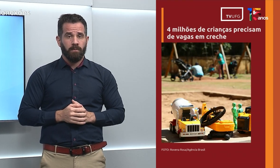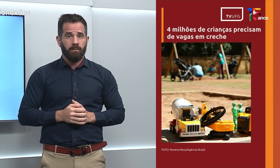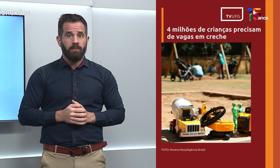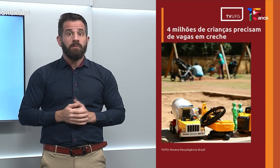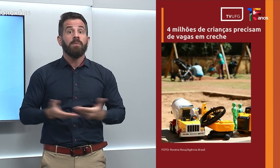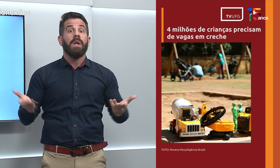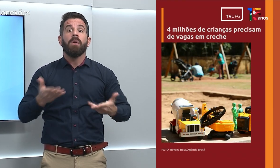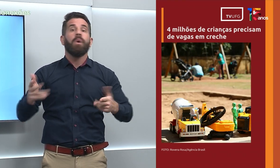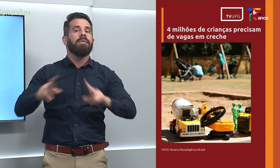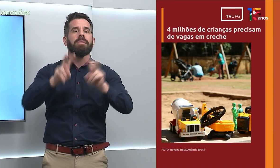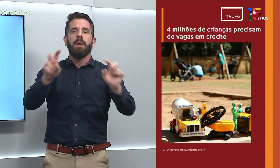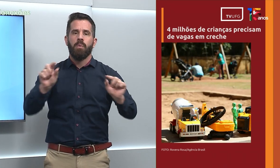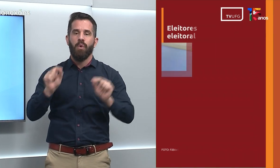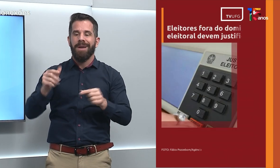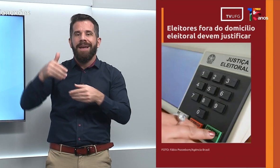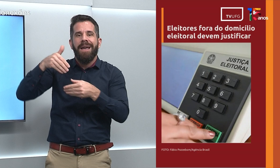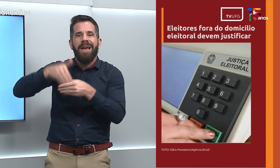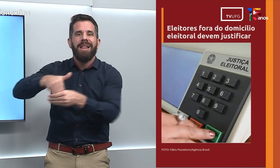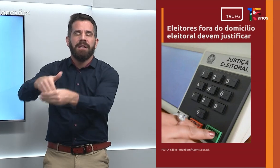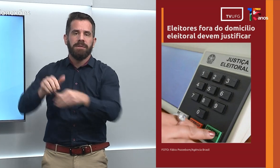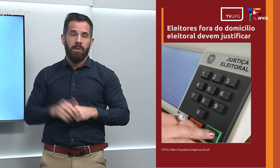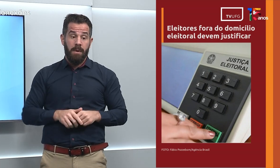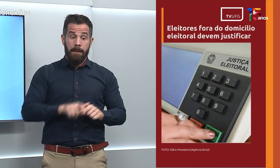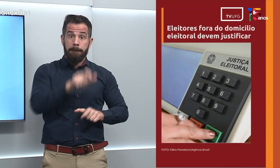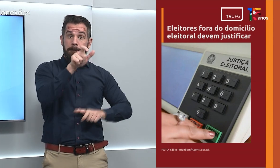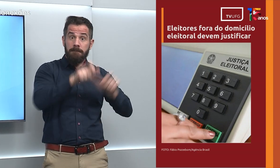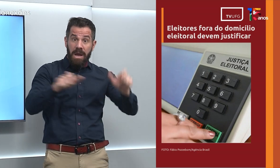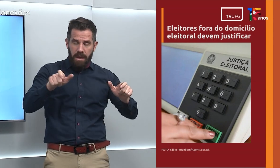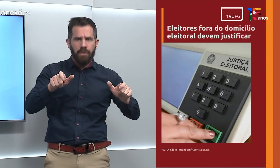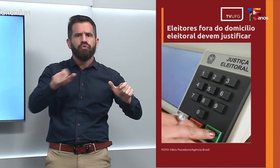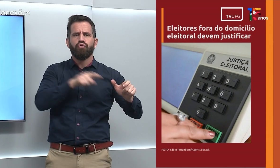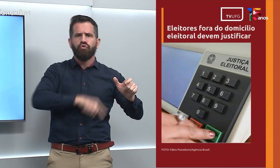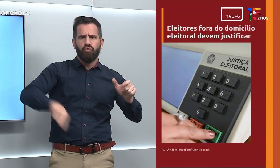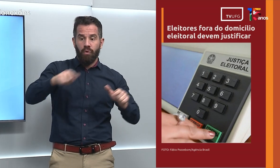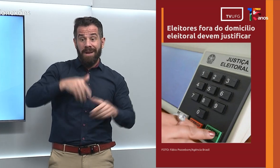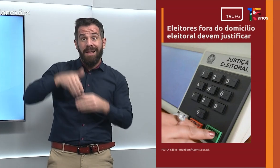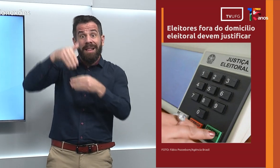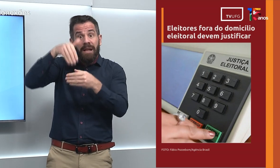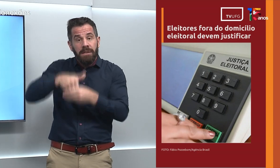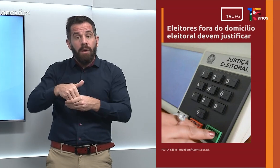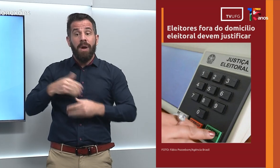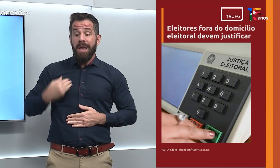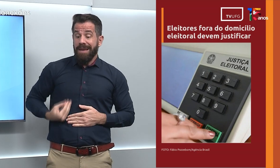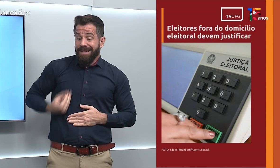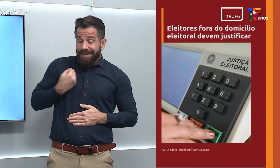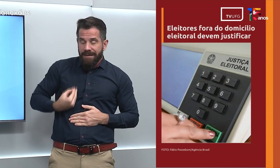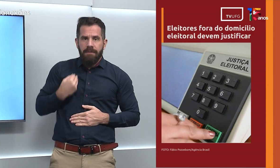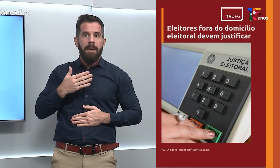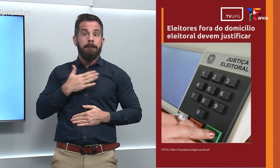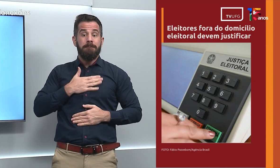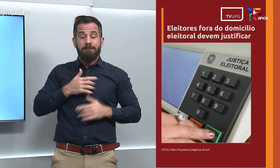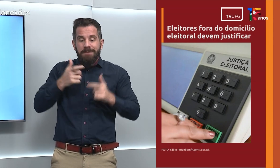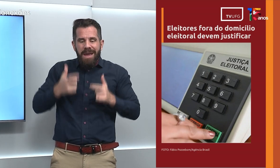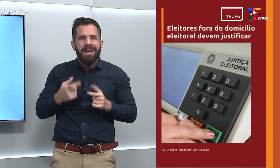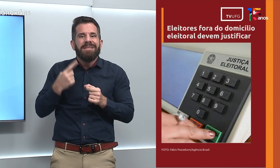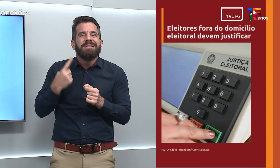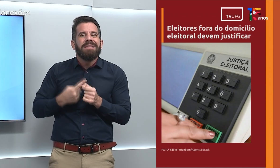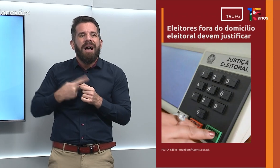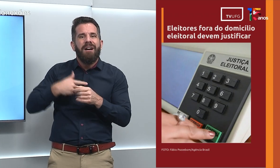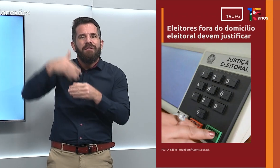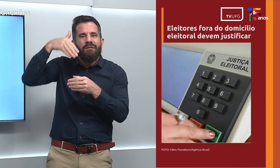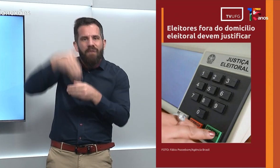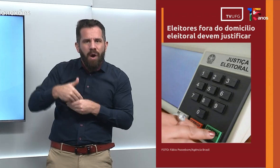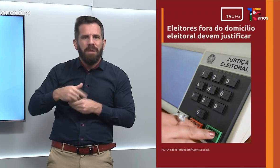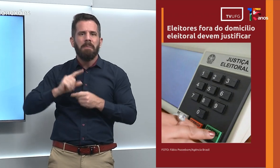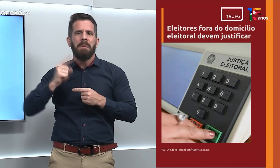falando de eleições, os eleitores que não estiverem nas próprias cidades, nas cidades em que votam, né, no primeiro e no